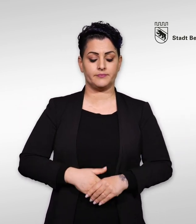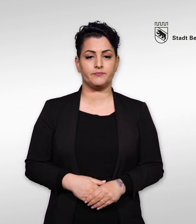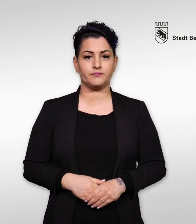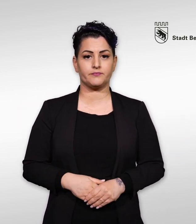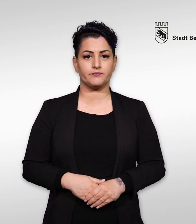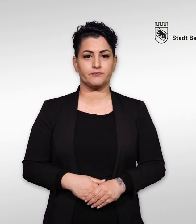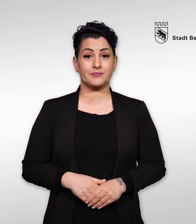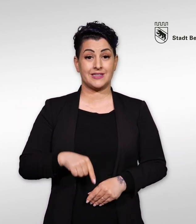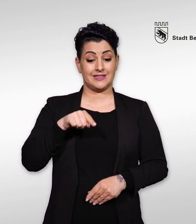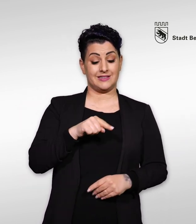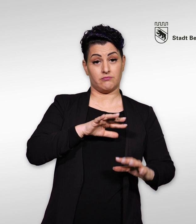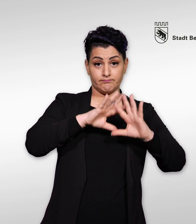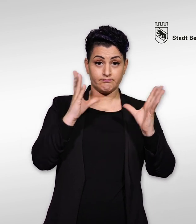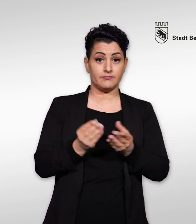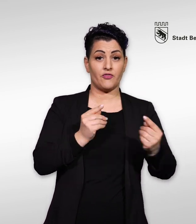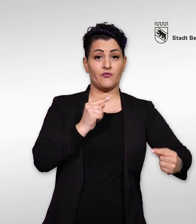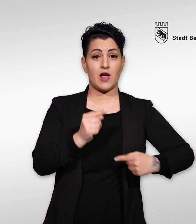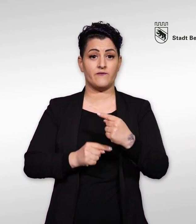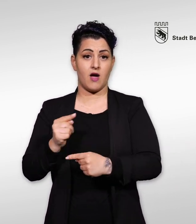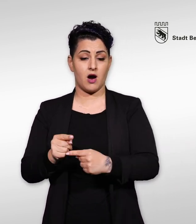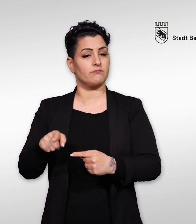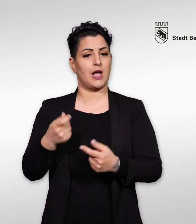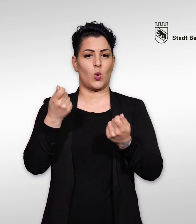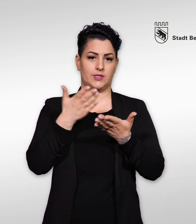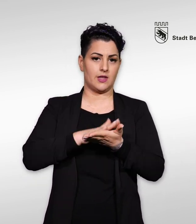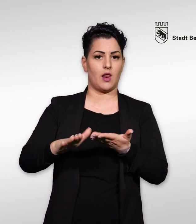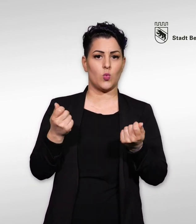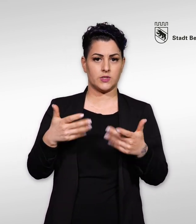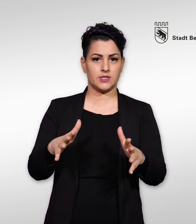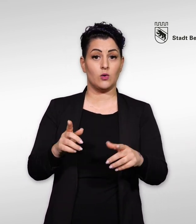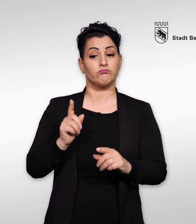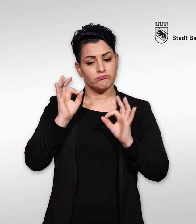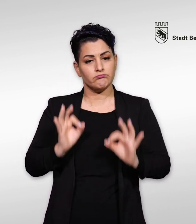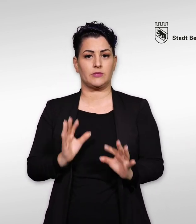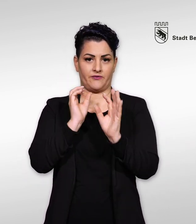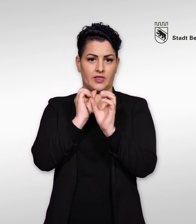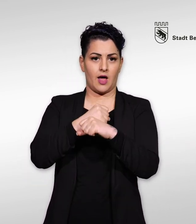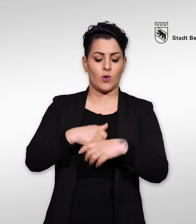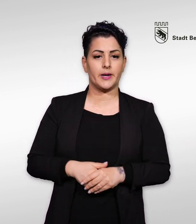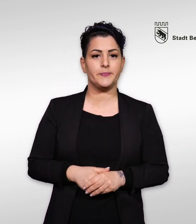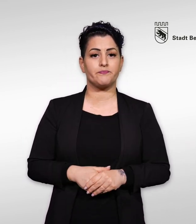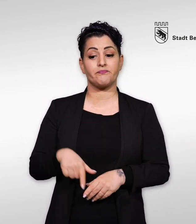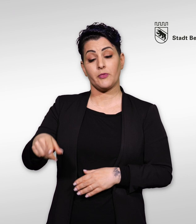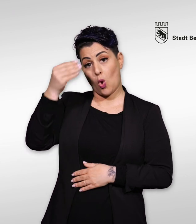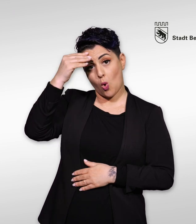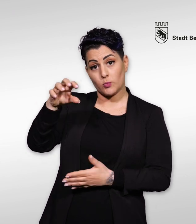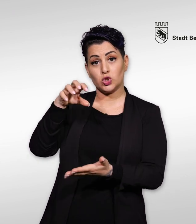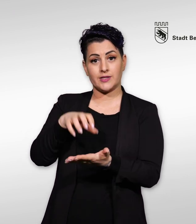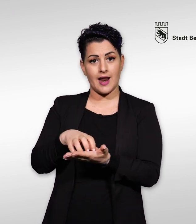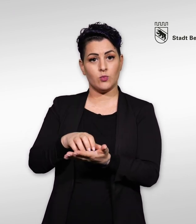diesem Video. Das ganze Verfahren ist für Sie kostenlos und absolut vertraulich. Die Ombudsstelle und Ihre